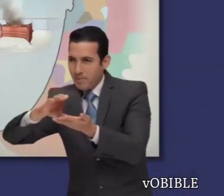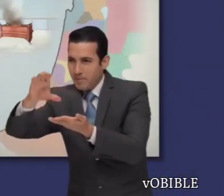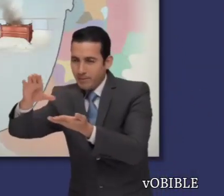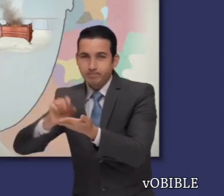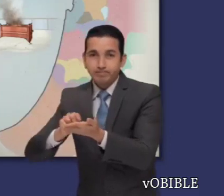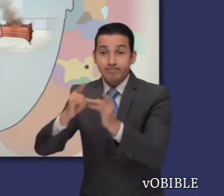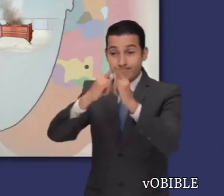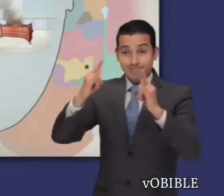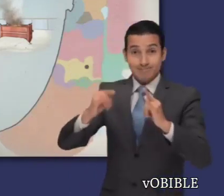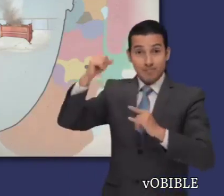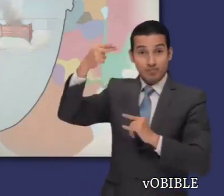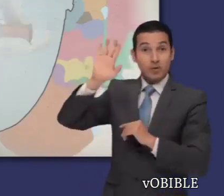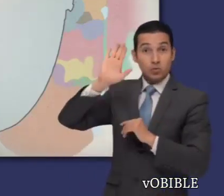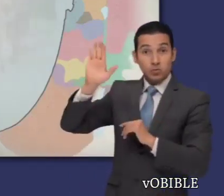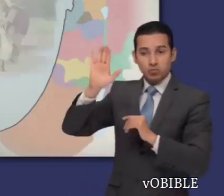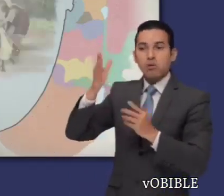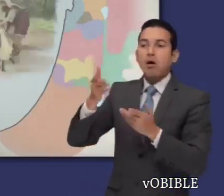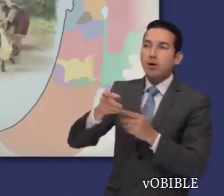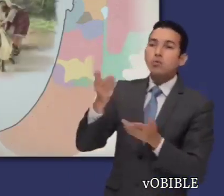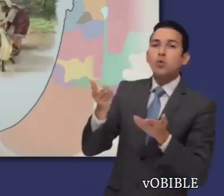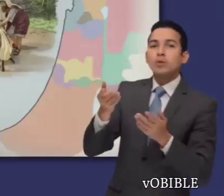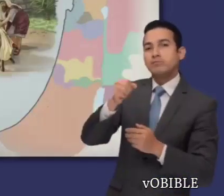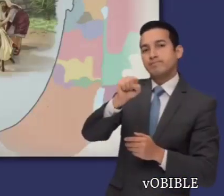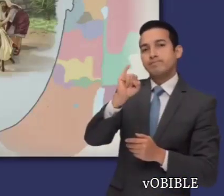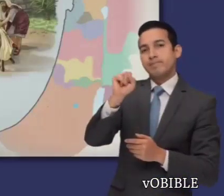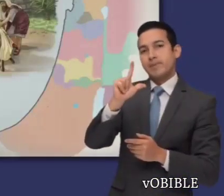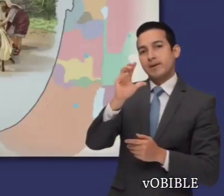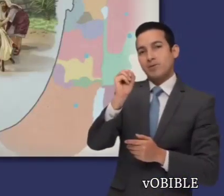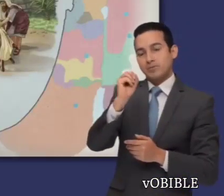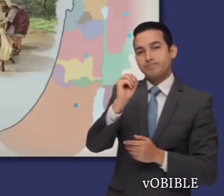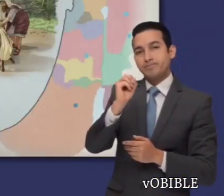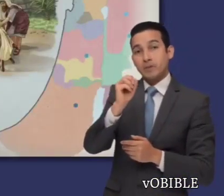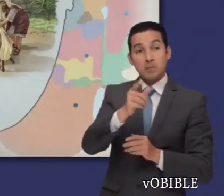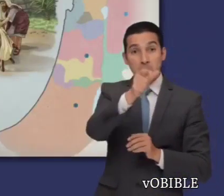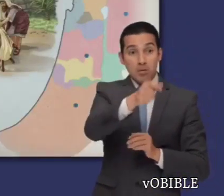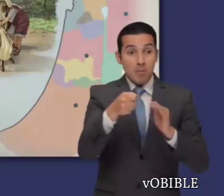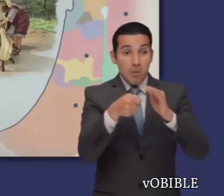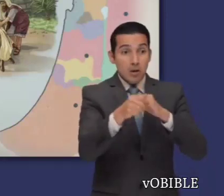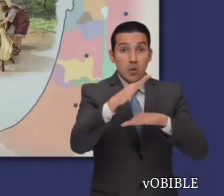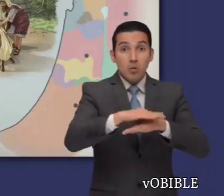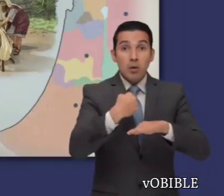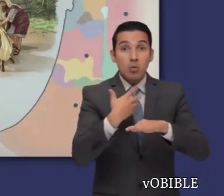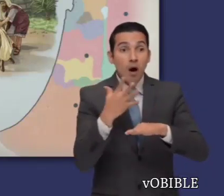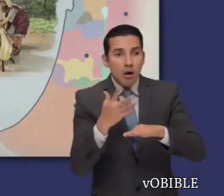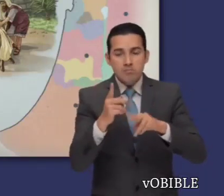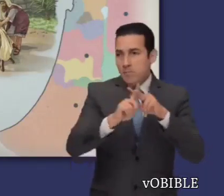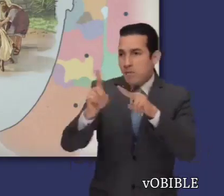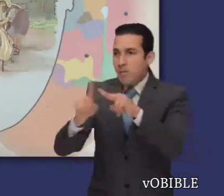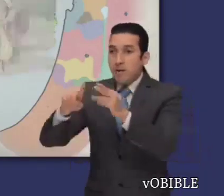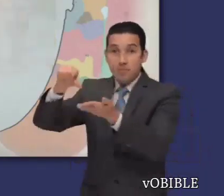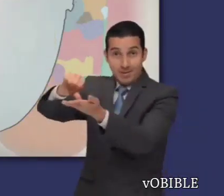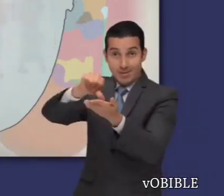tabernáculo en Siló, y los israelitas eligen seis ciudades de refugio para quienes maten a alguien sin querer.